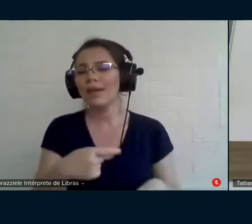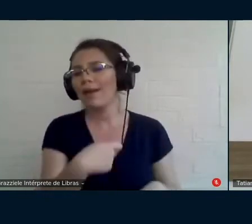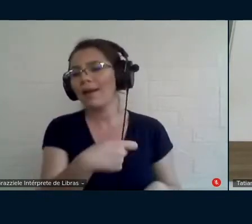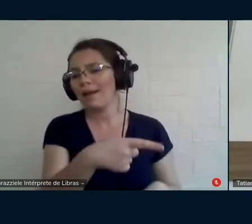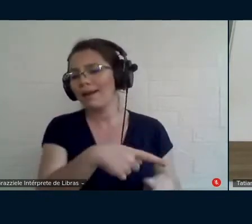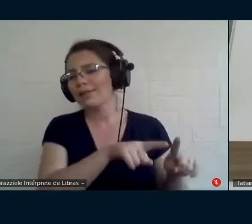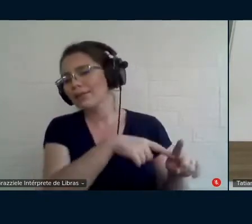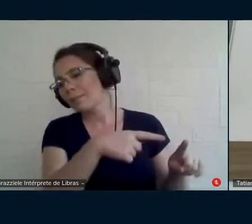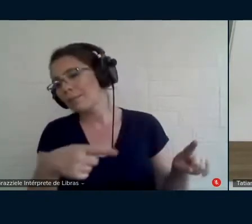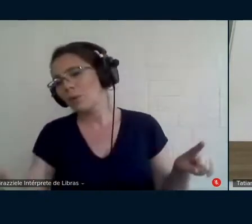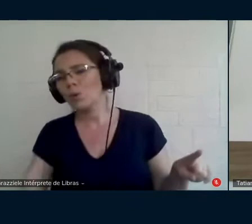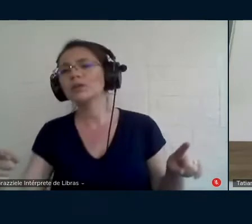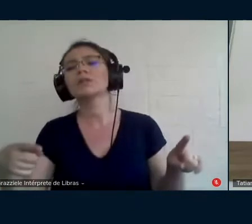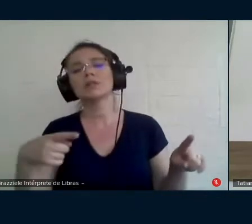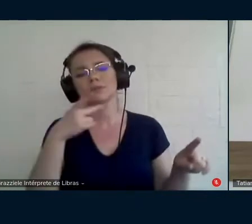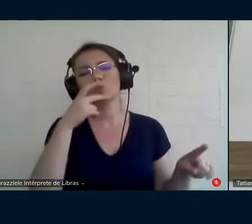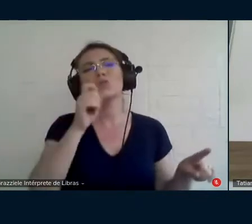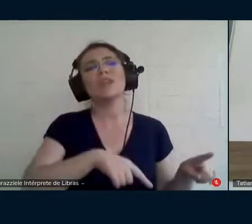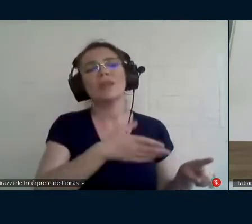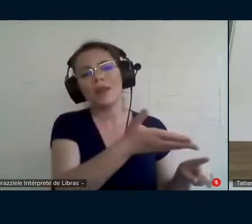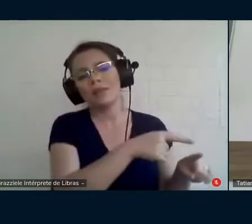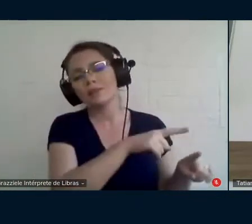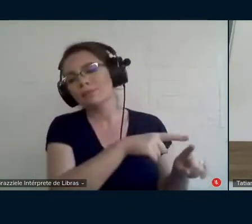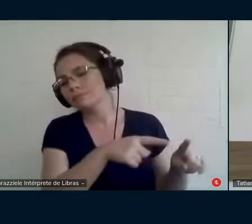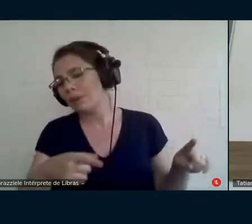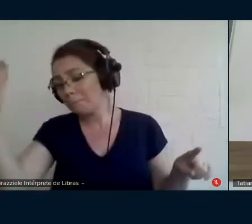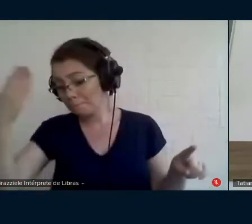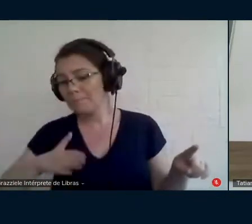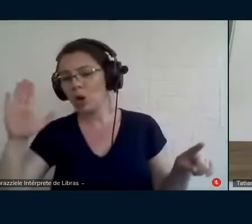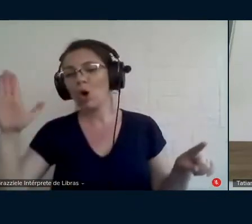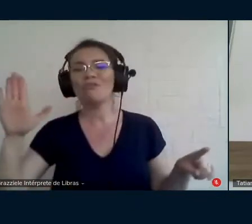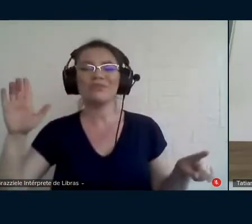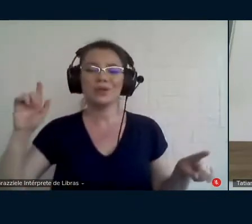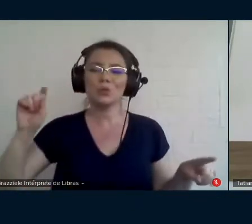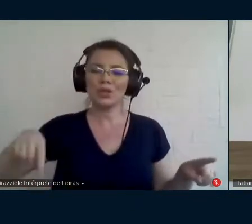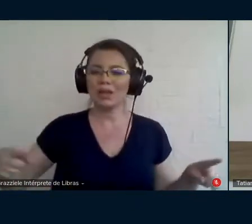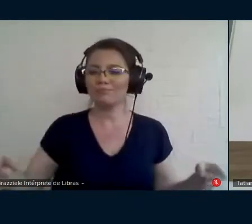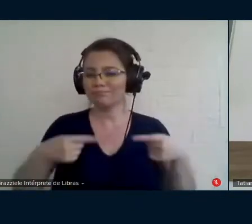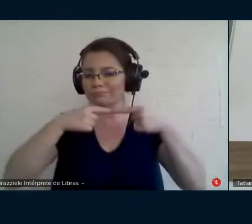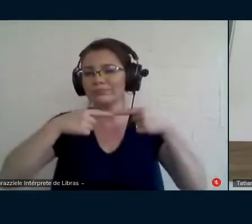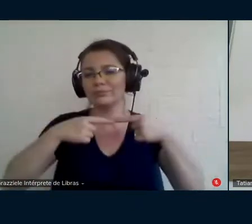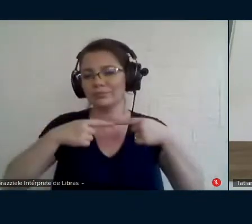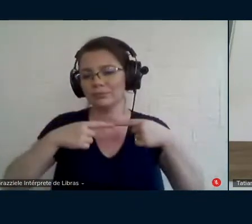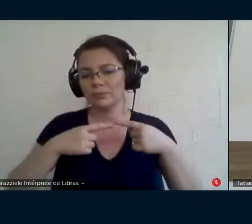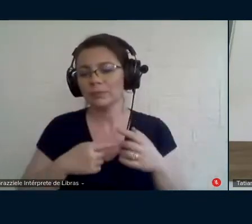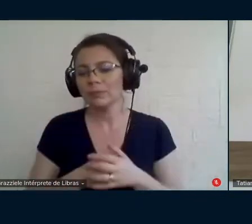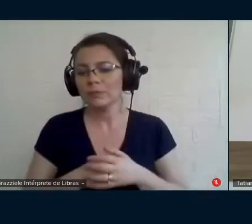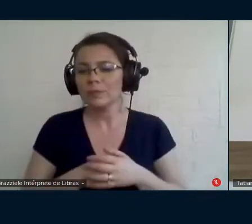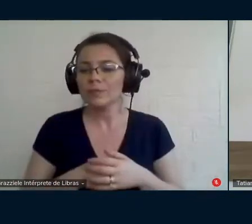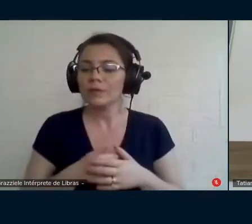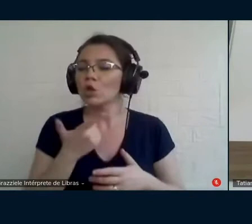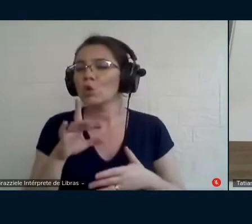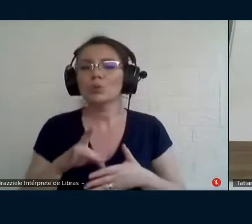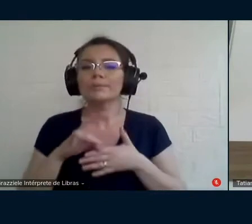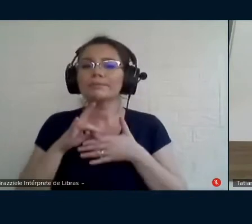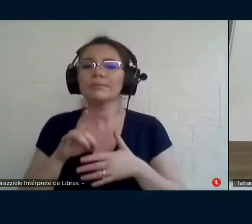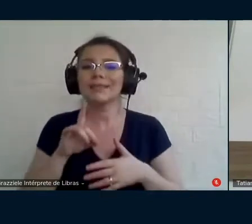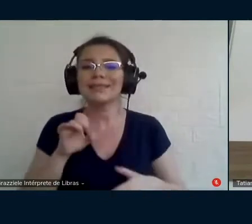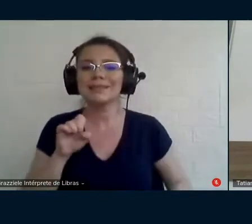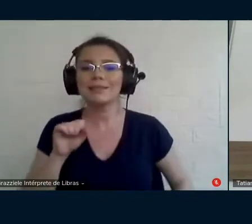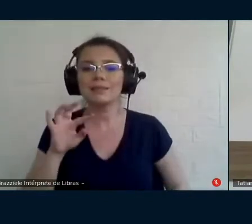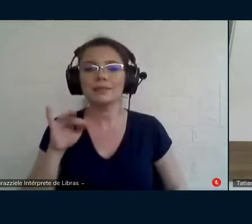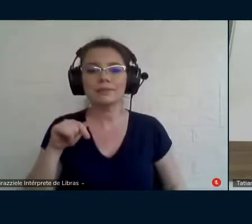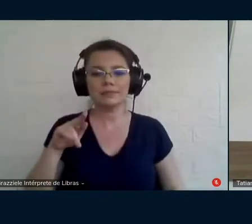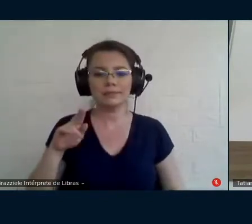prova que ela é possível. E eu queria fazer um destaque que eu também vou repetir mais adiante, mas eu queria fazer esse destaque,